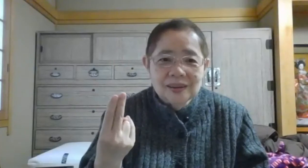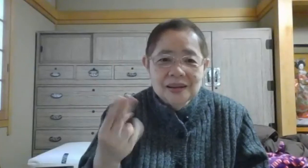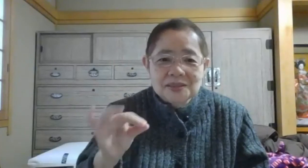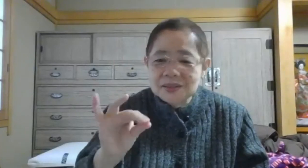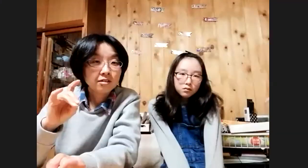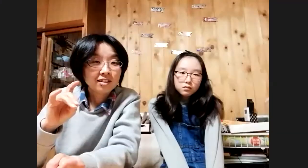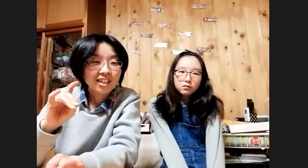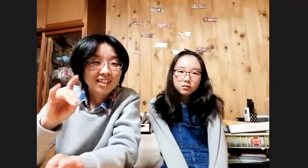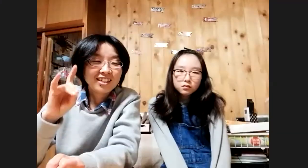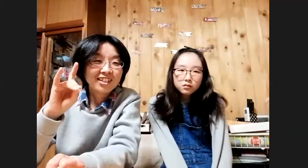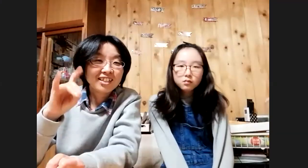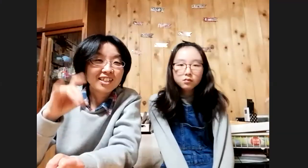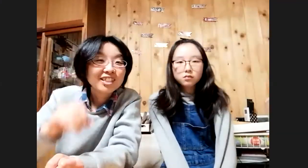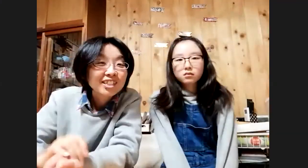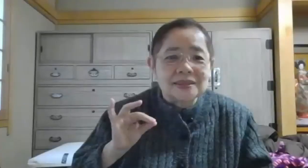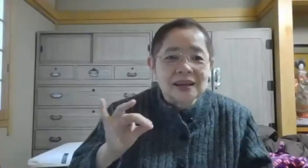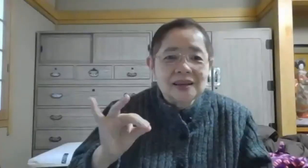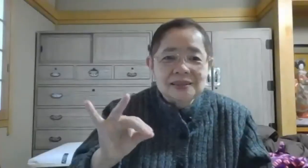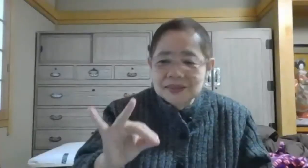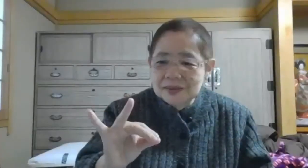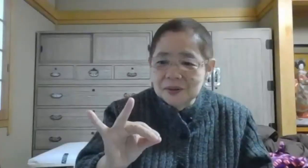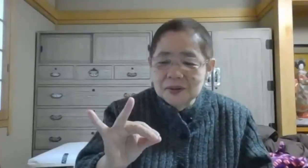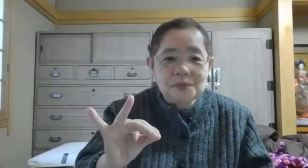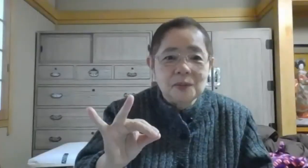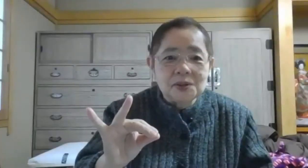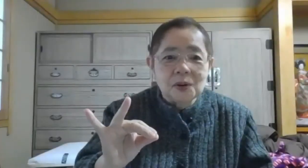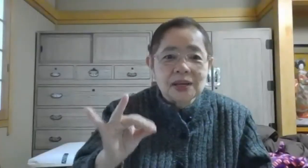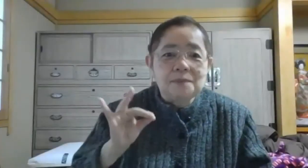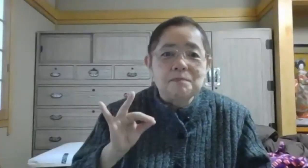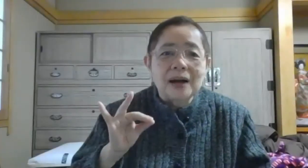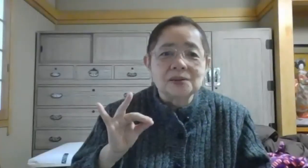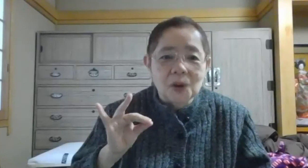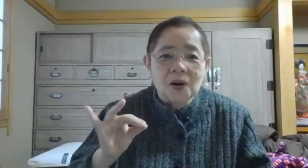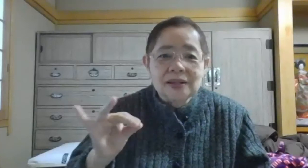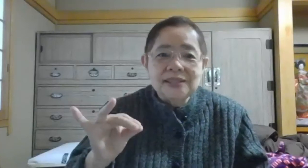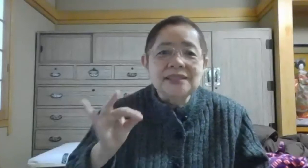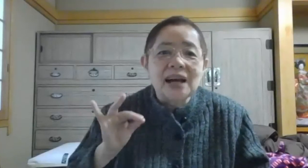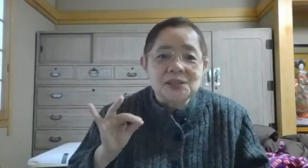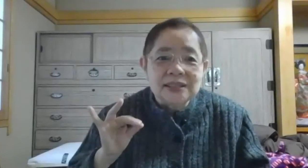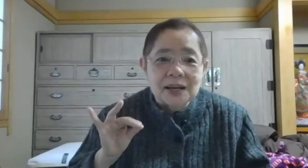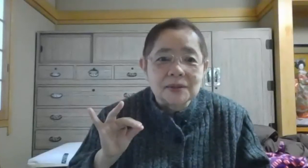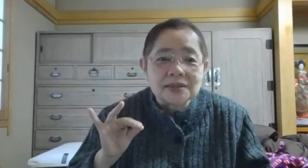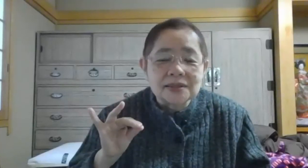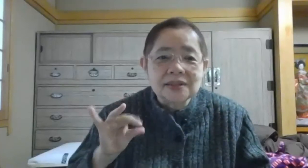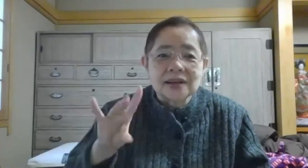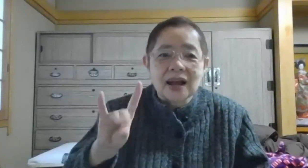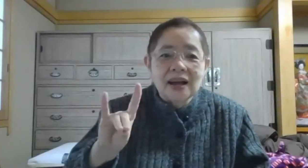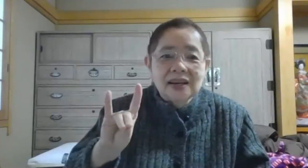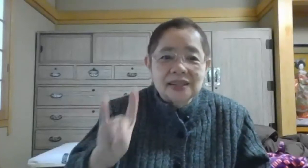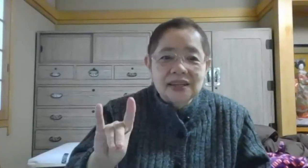つのつを引っ張ったんですつという指文字を引っ張ると小さいつになりますですからき